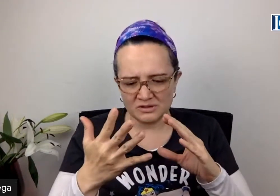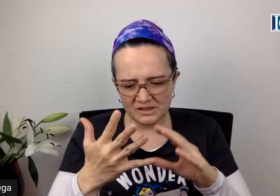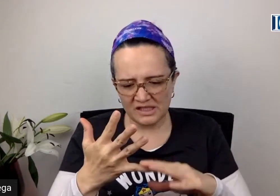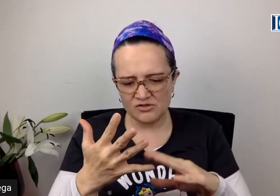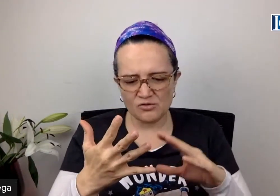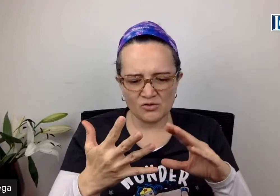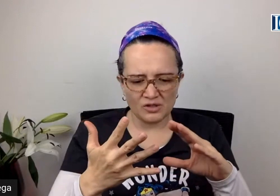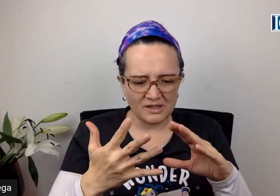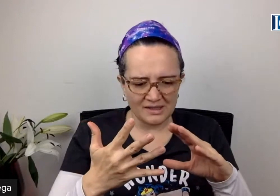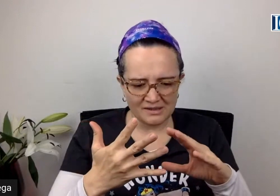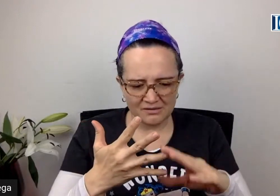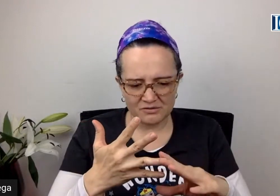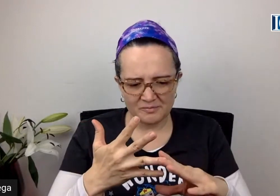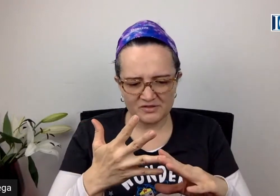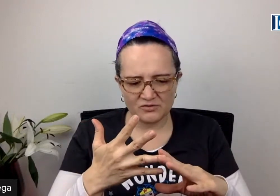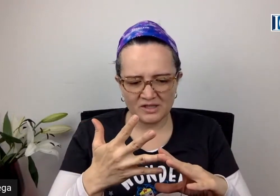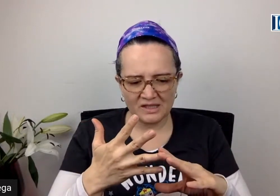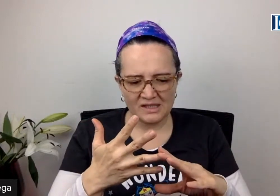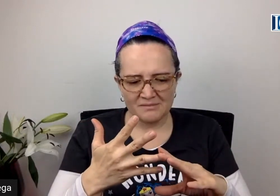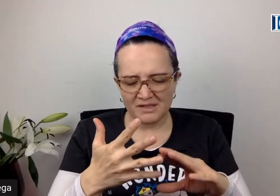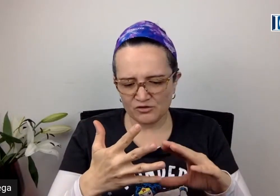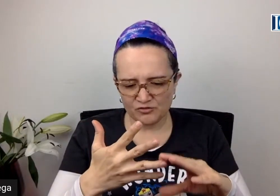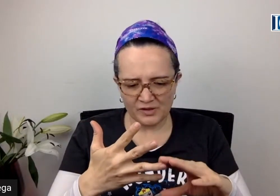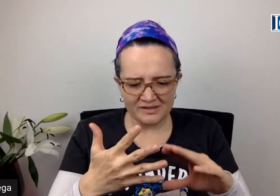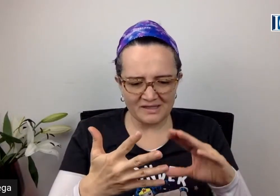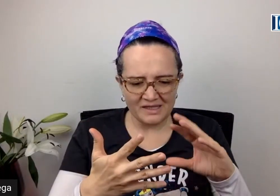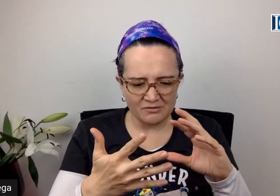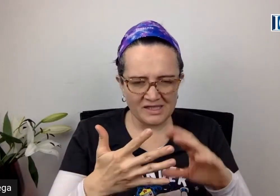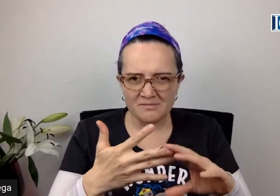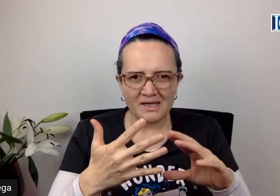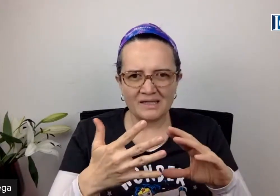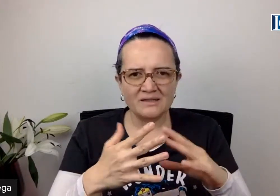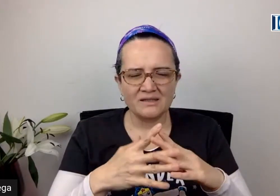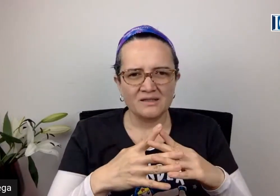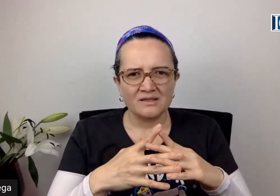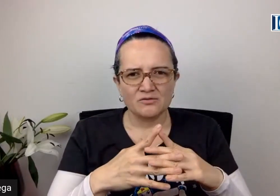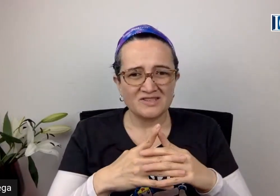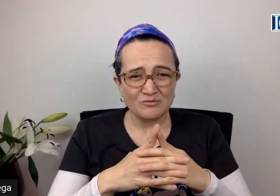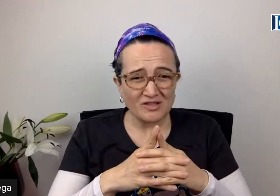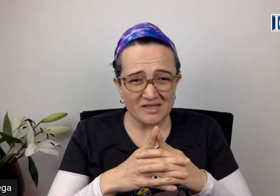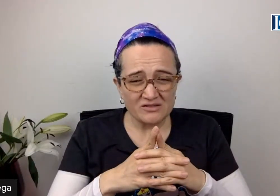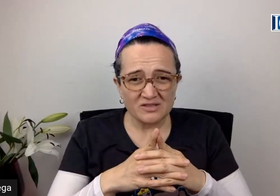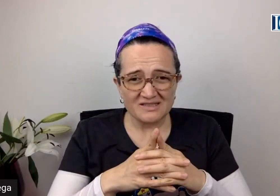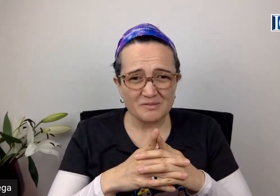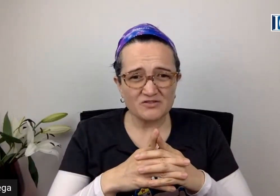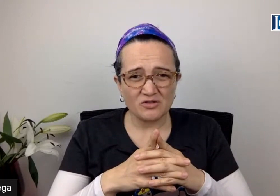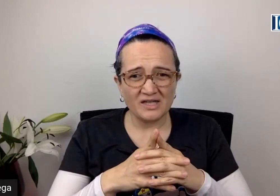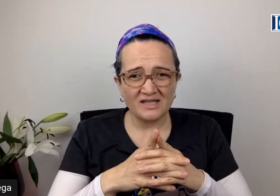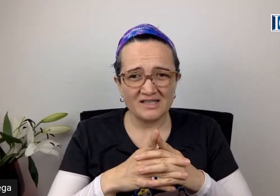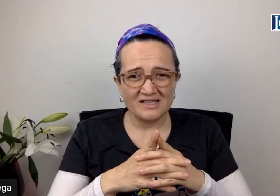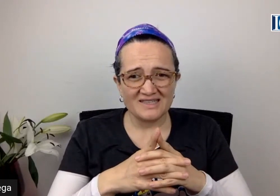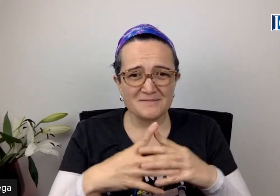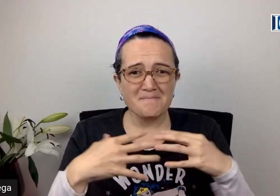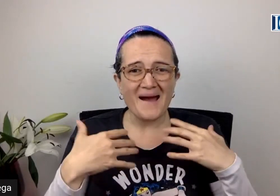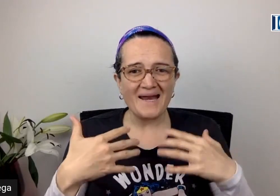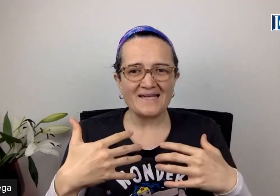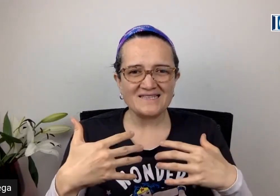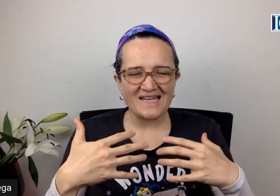niño, a una persona menos fuerte, a un animal, no estamos hablando que esa persona es mala y tiene